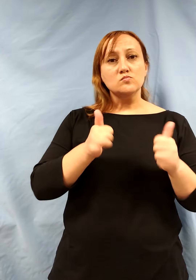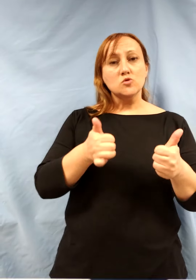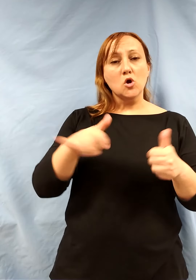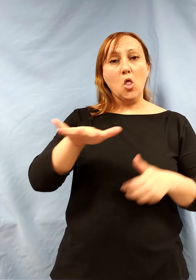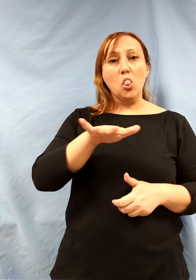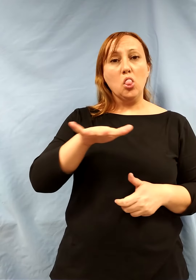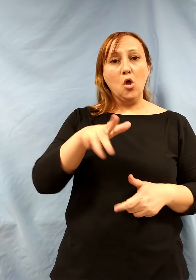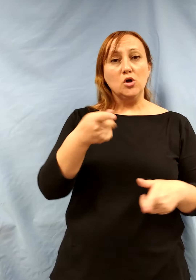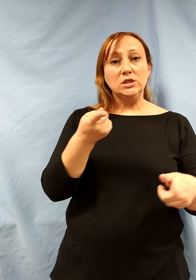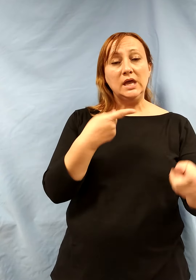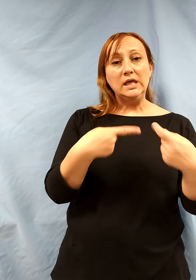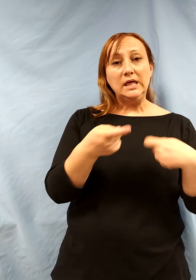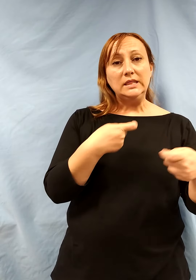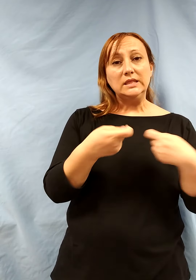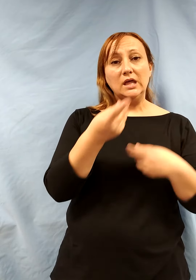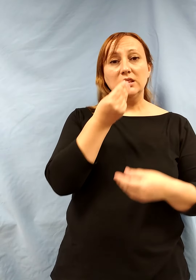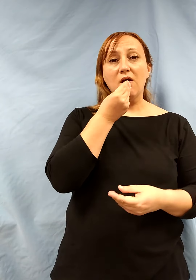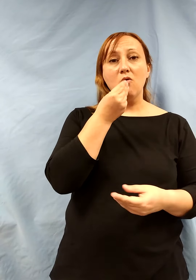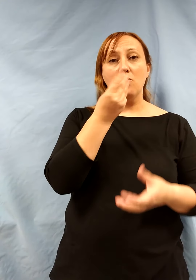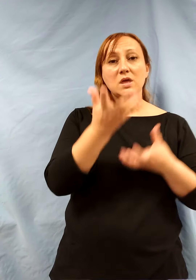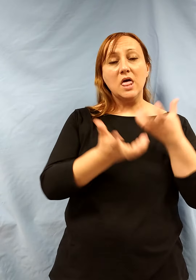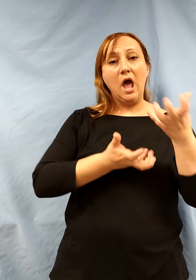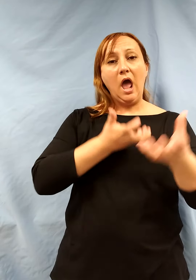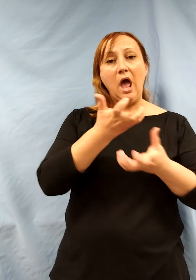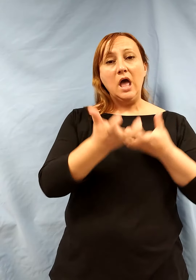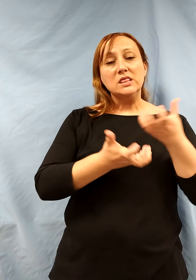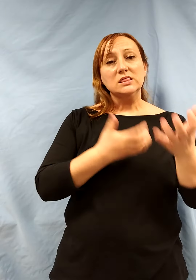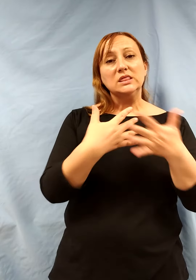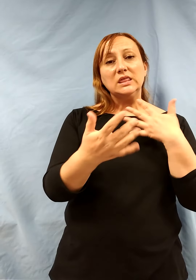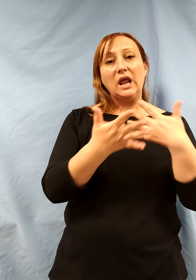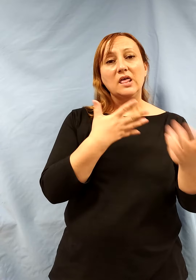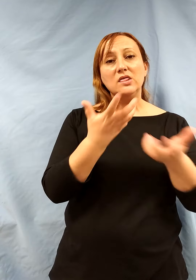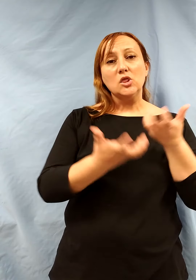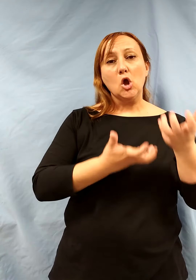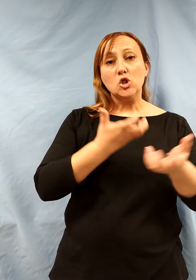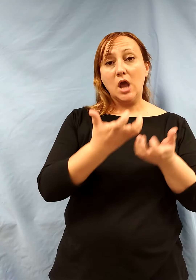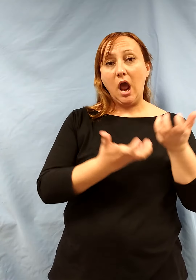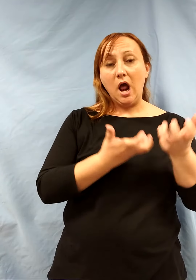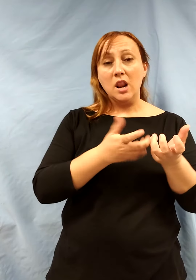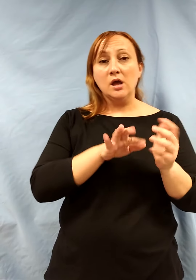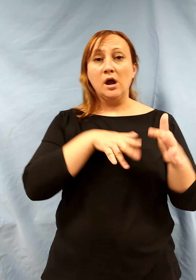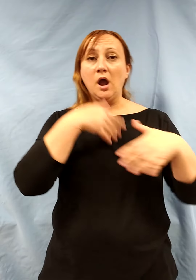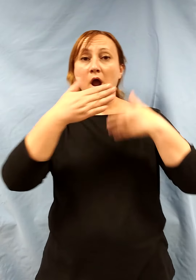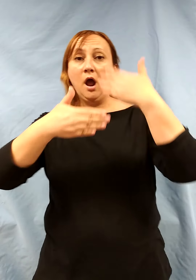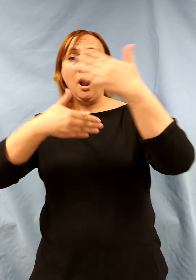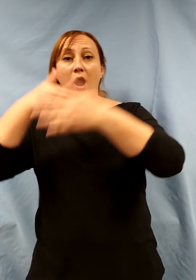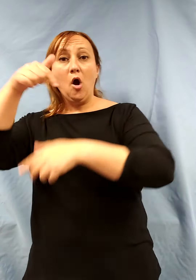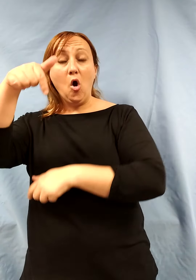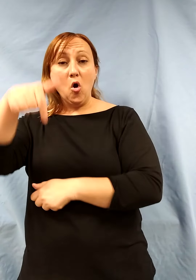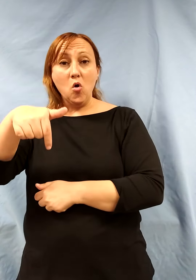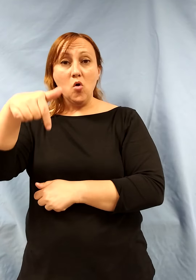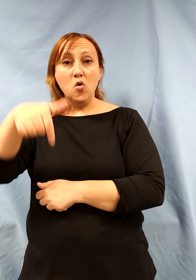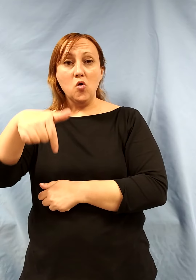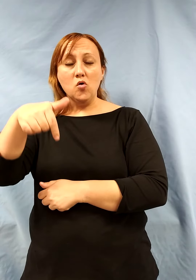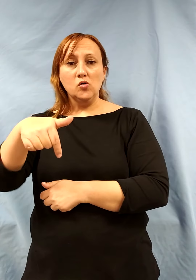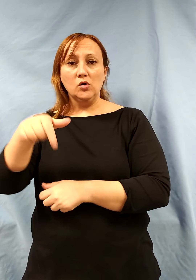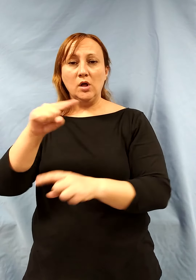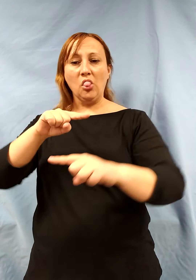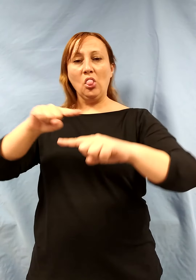comida tradicional Y hoy le ha llevado a dirigir uno de los